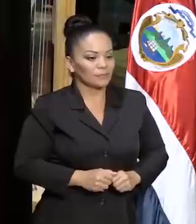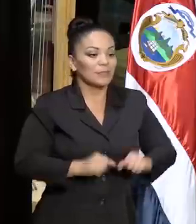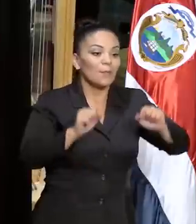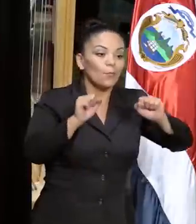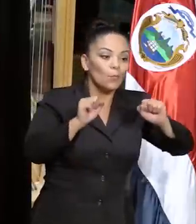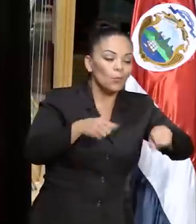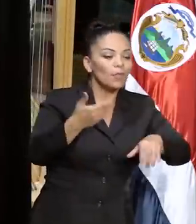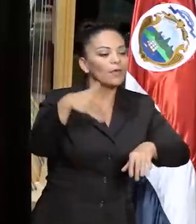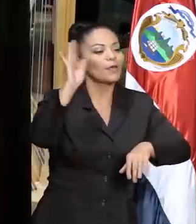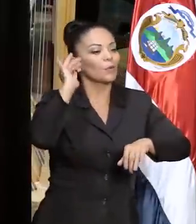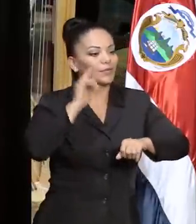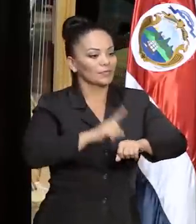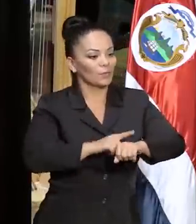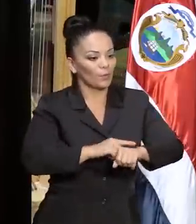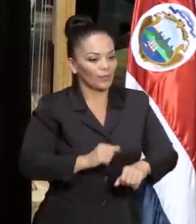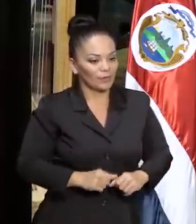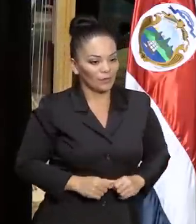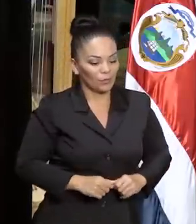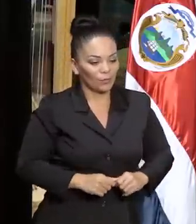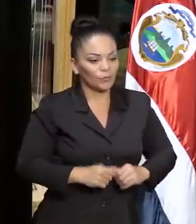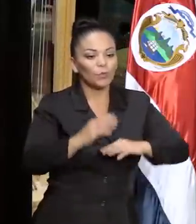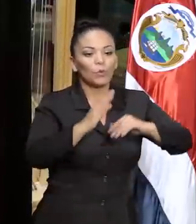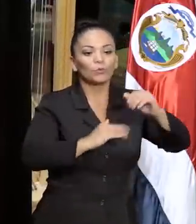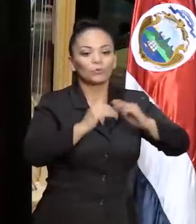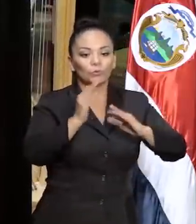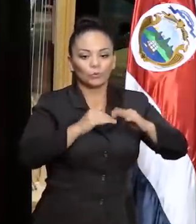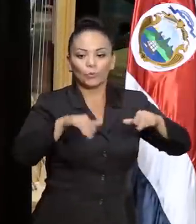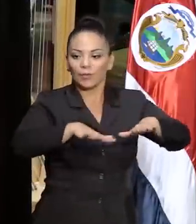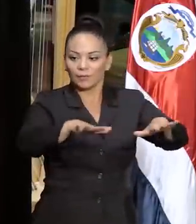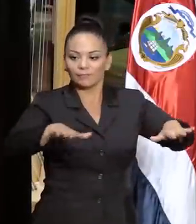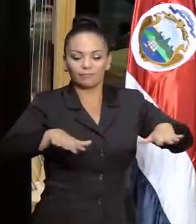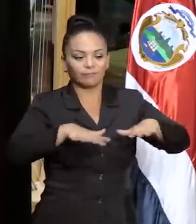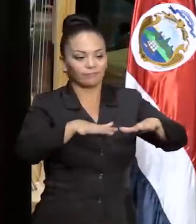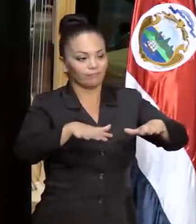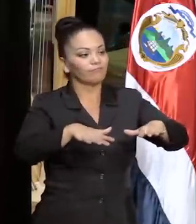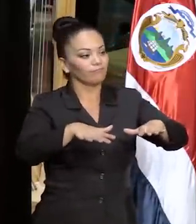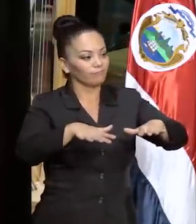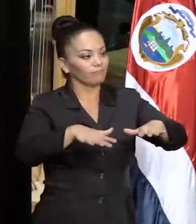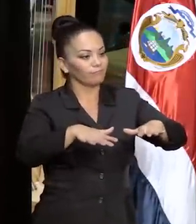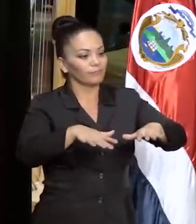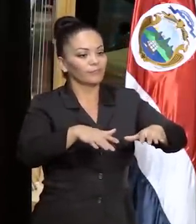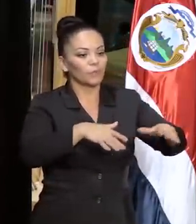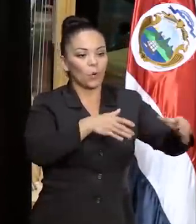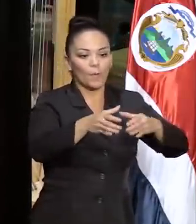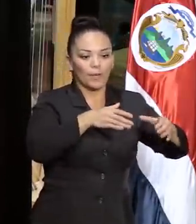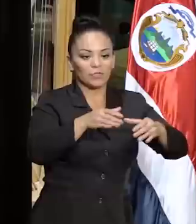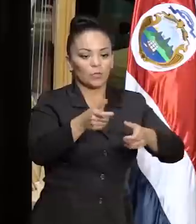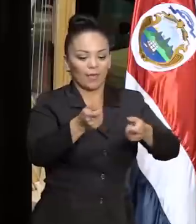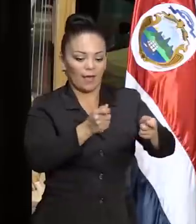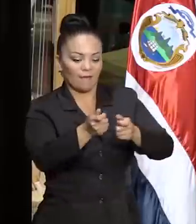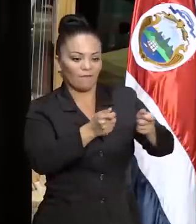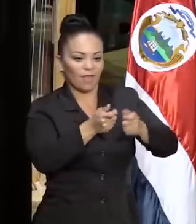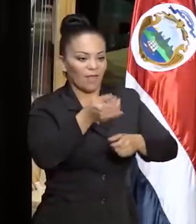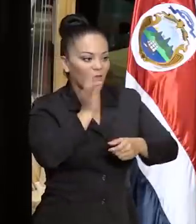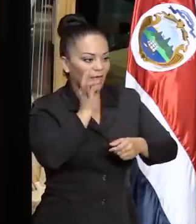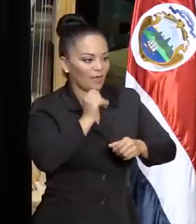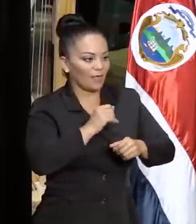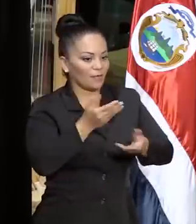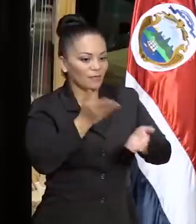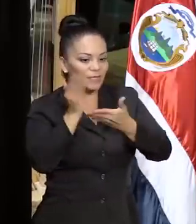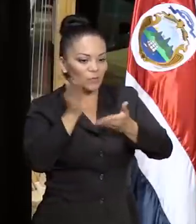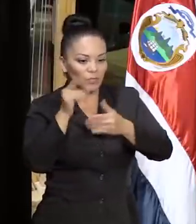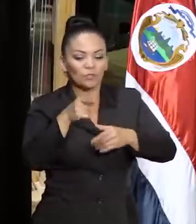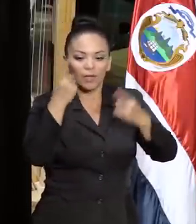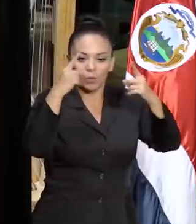pudieron en aquella época construir este teatro, comercio de café, exportación. Costa